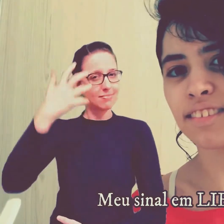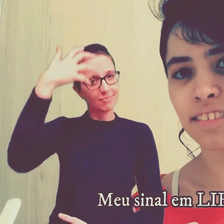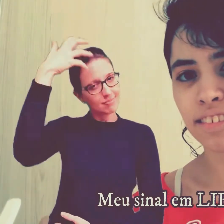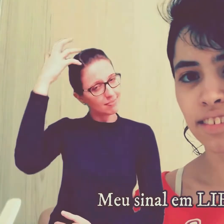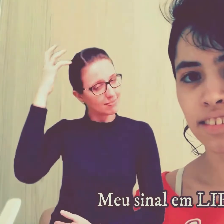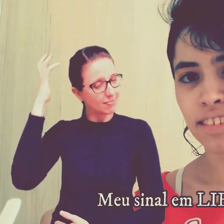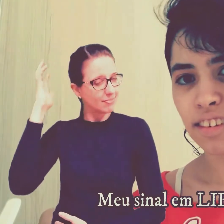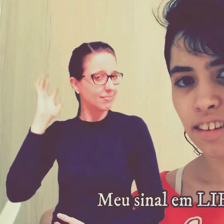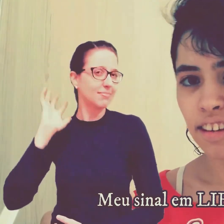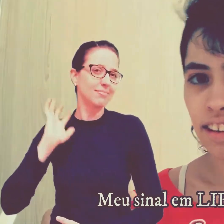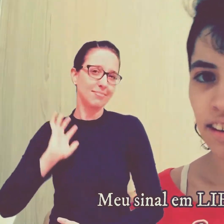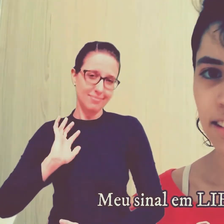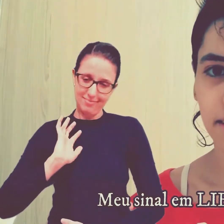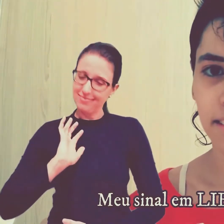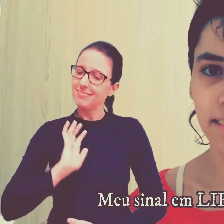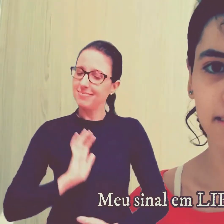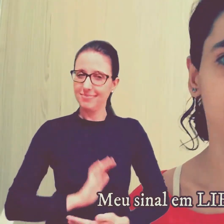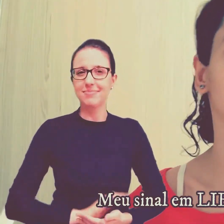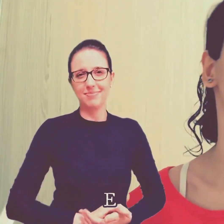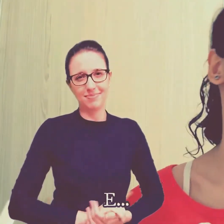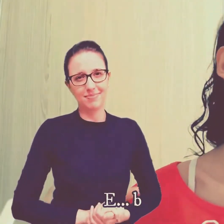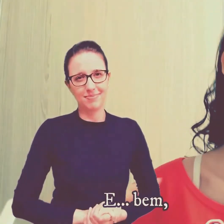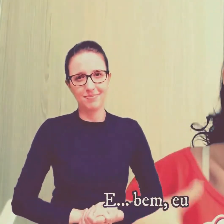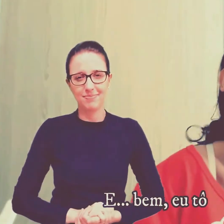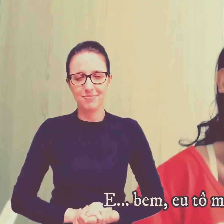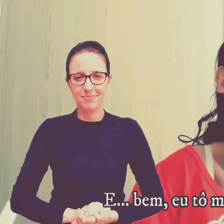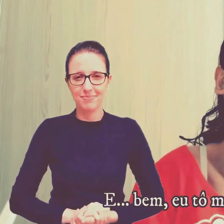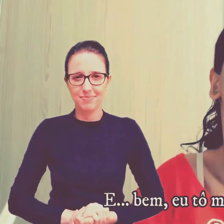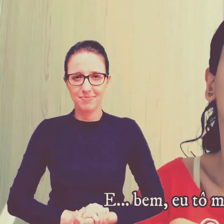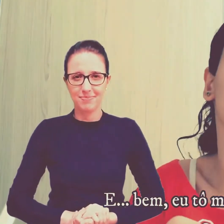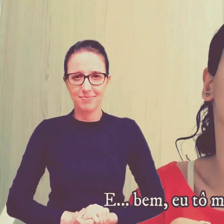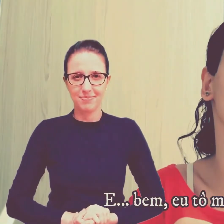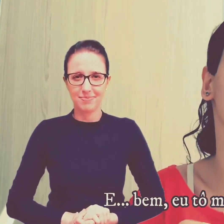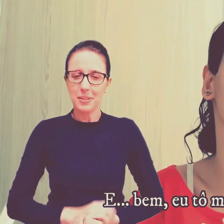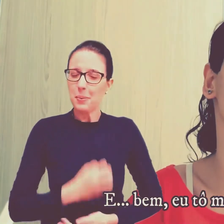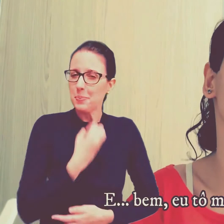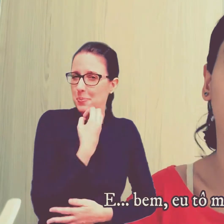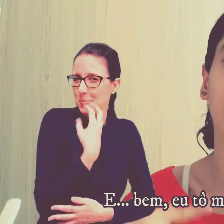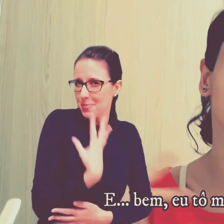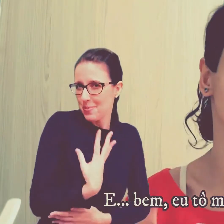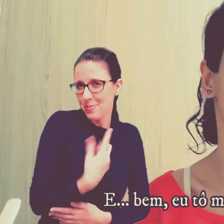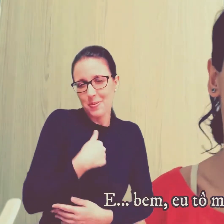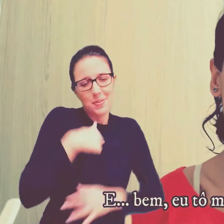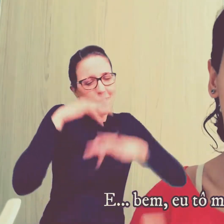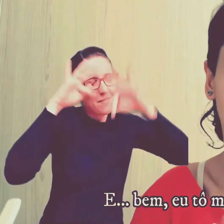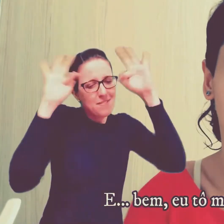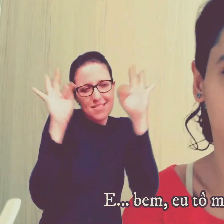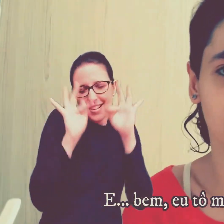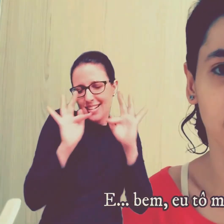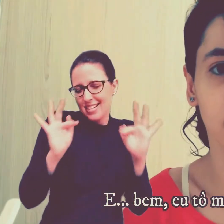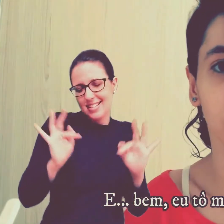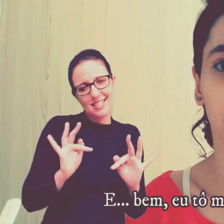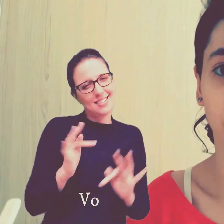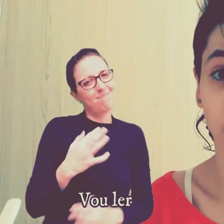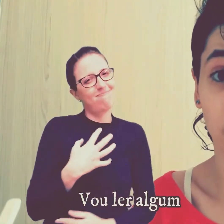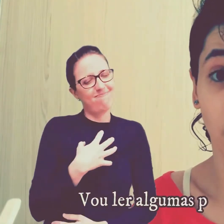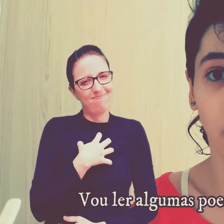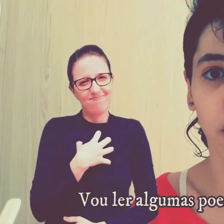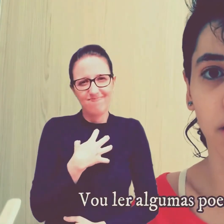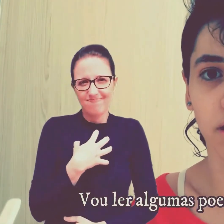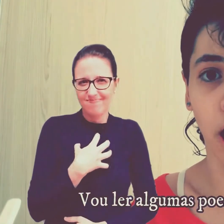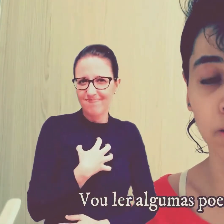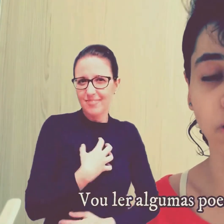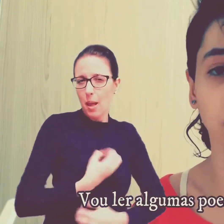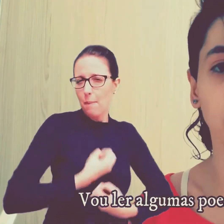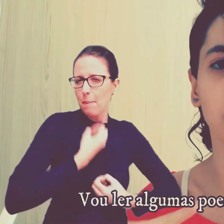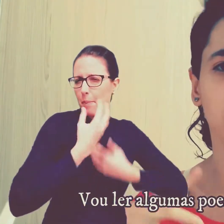e, bem, tão feliz vou